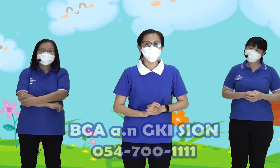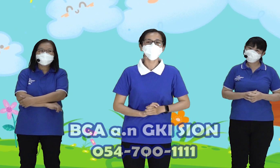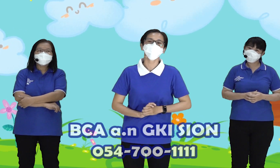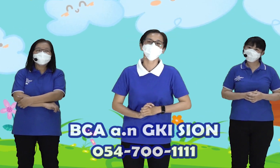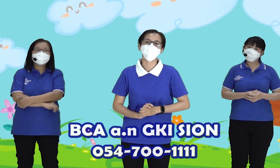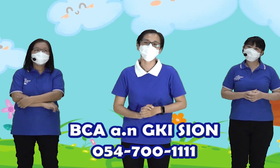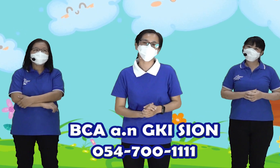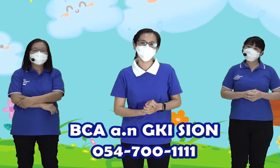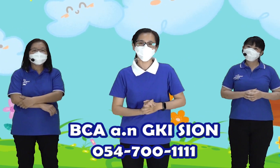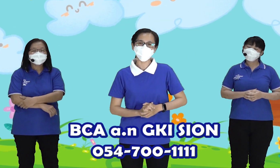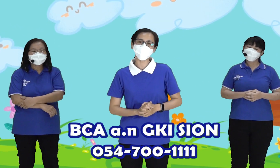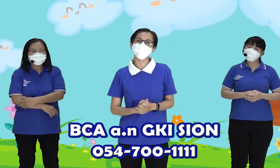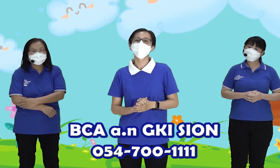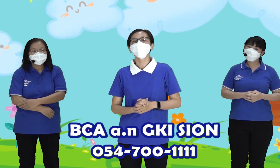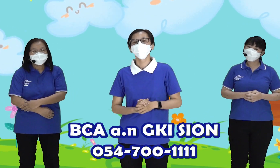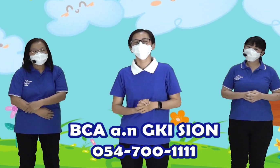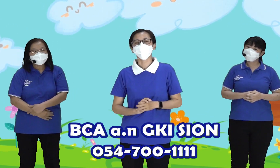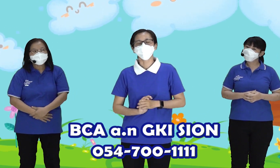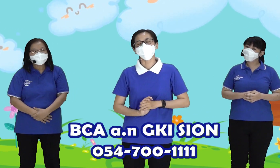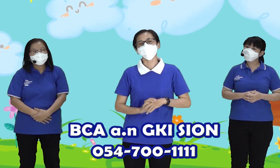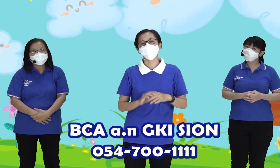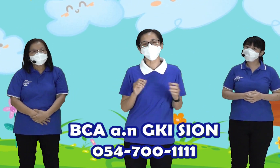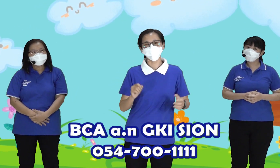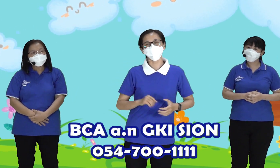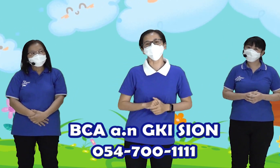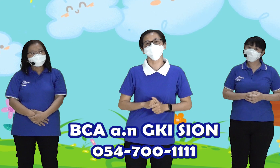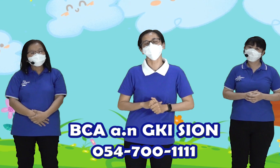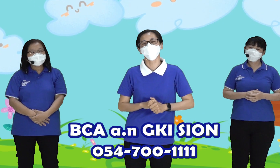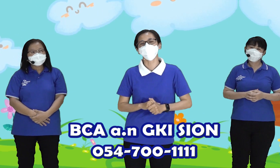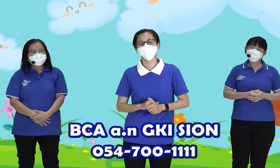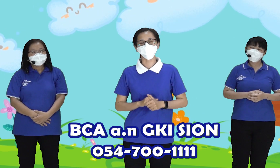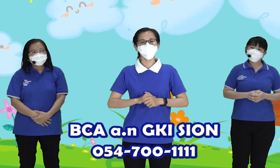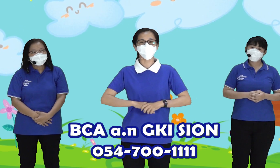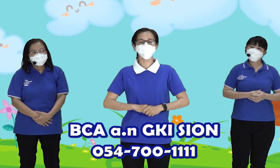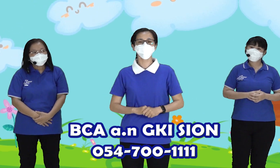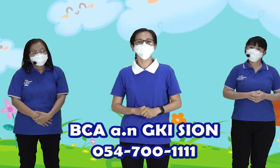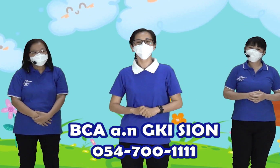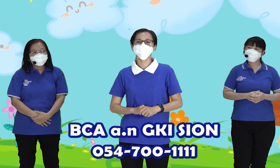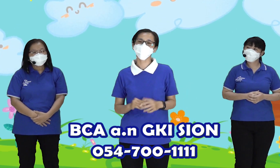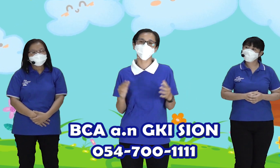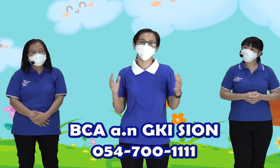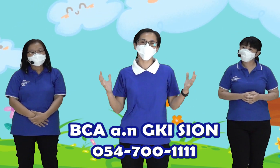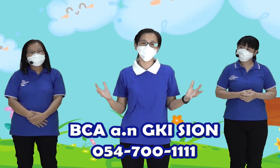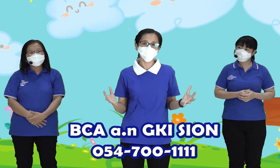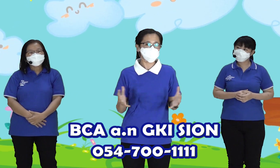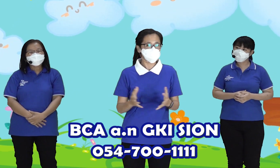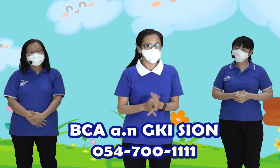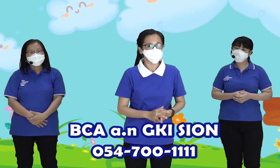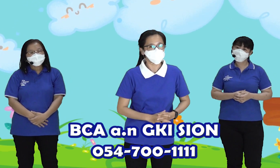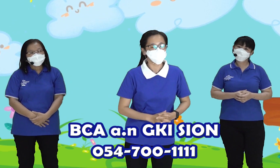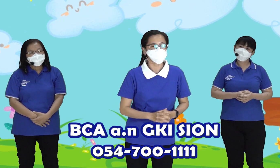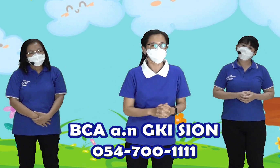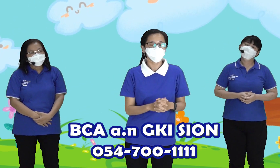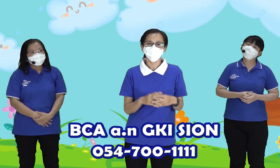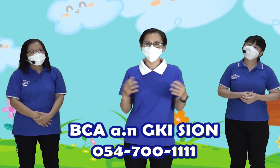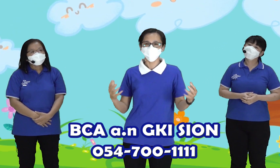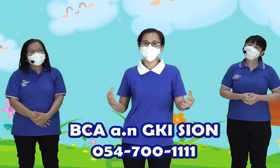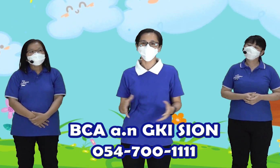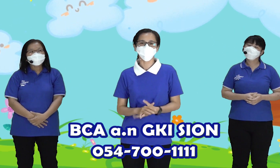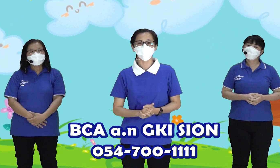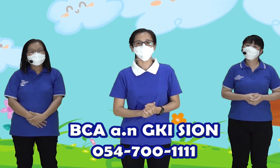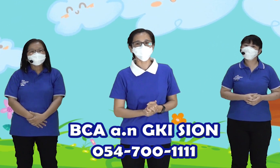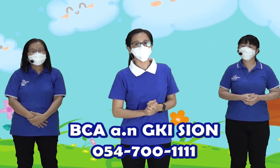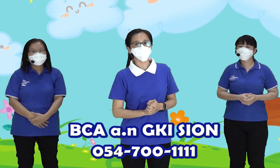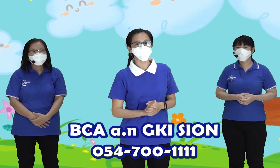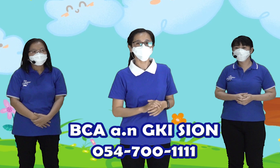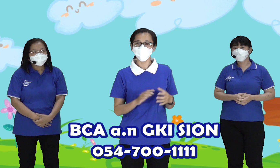Persembahan Lewat Rekening Gereja GKI Sion Atau Anak Anak Bisa Mengumpulkan Dalam Amplom Nanti